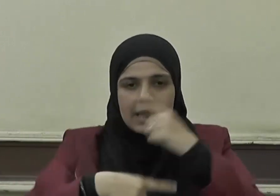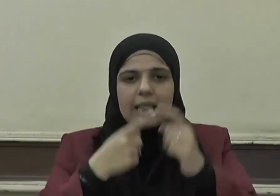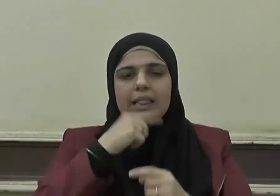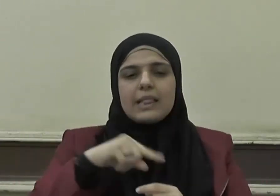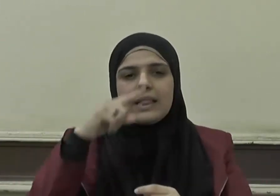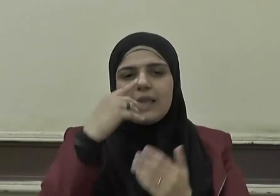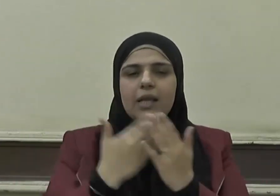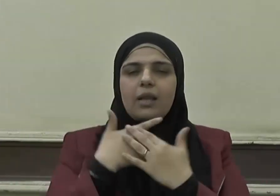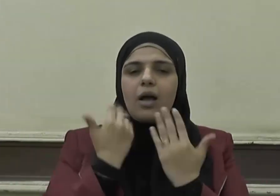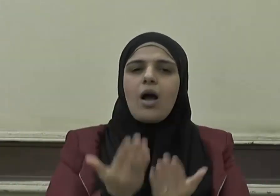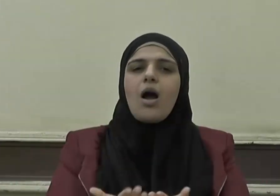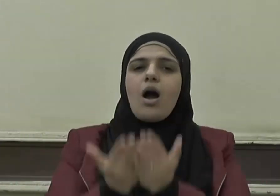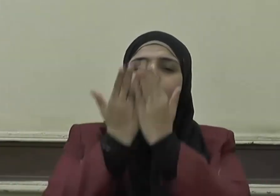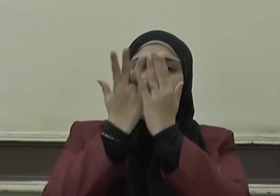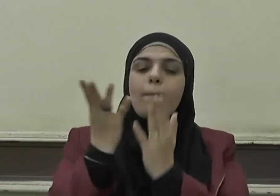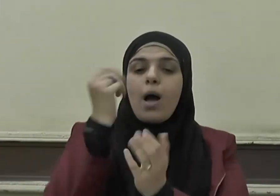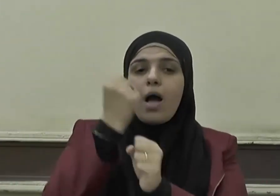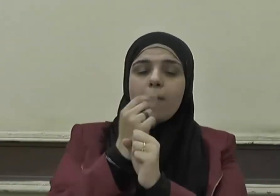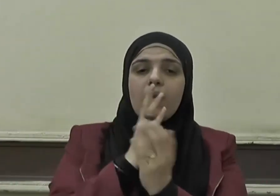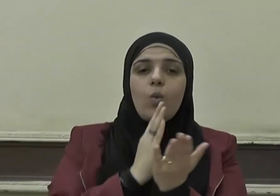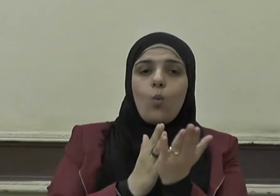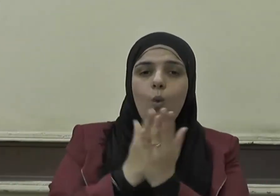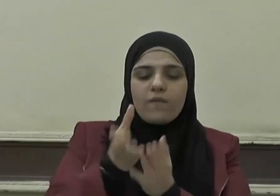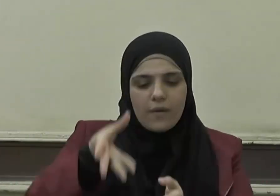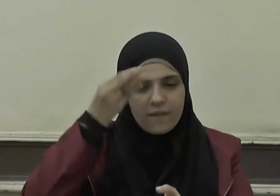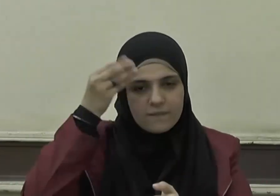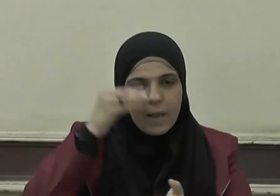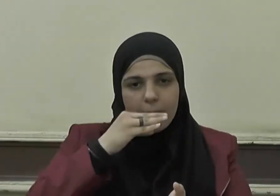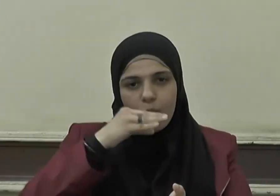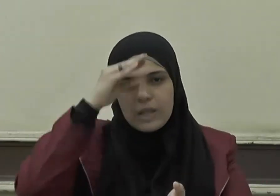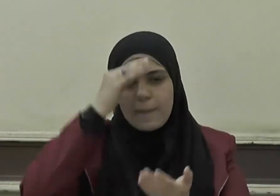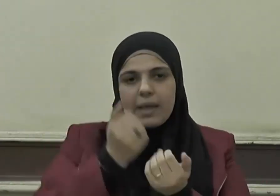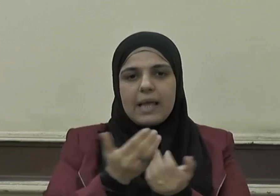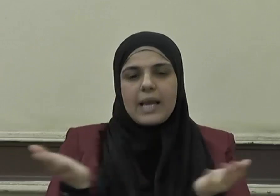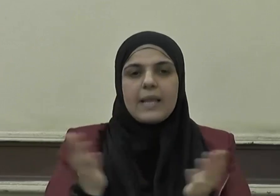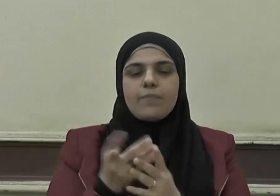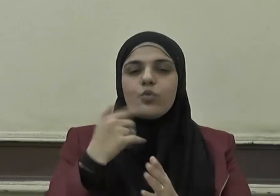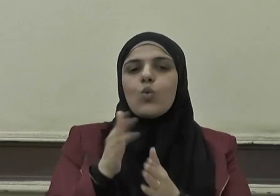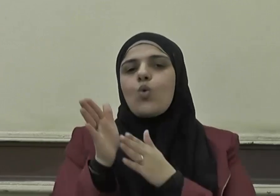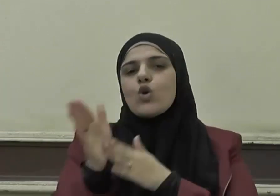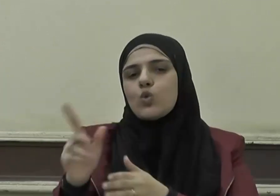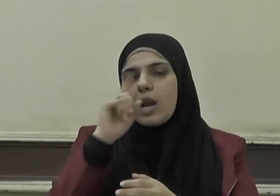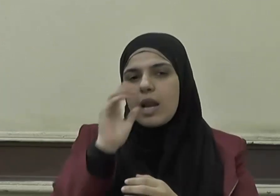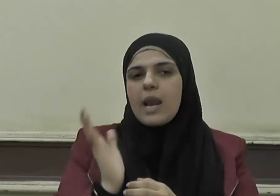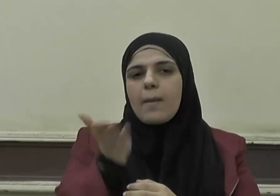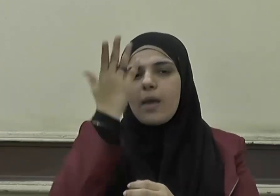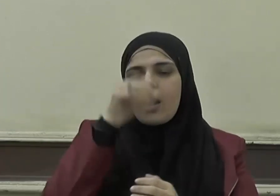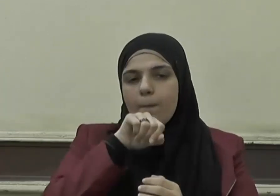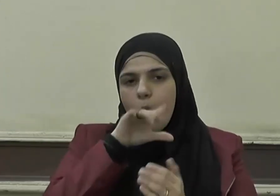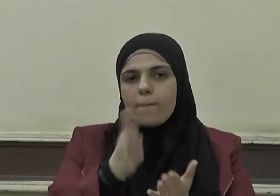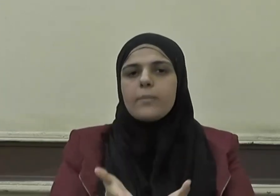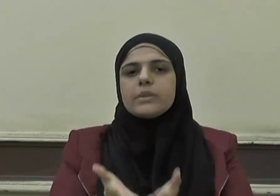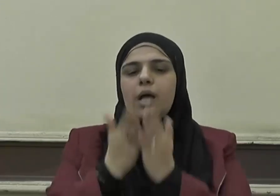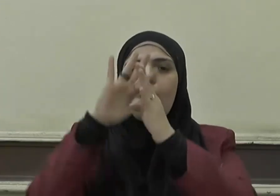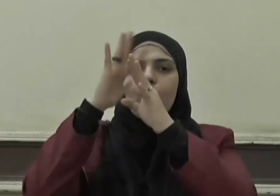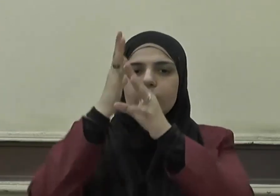اللهم وفقنا لفهم كتابك الكريم وسنة نبيك صلى الله عليه